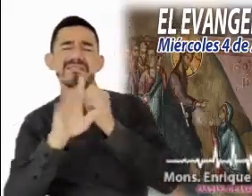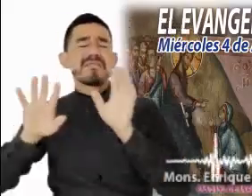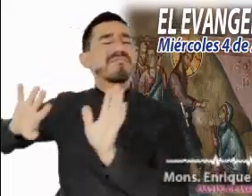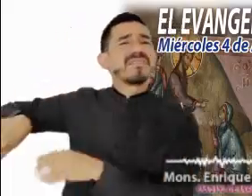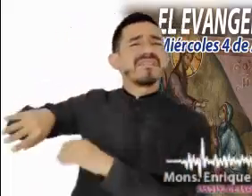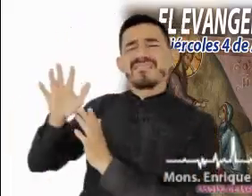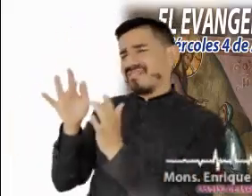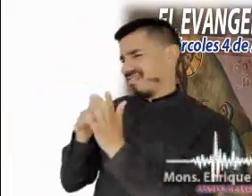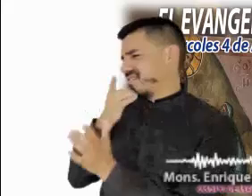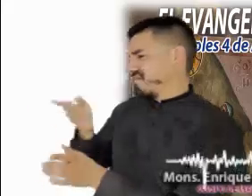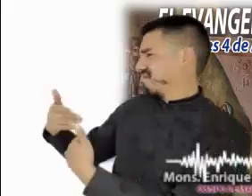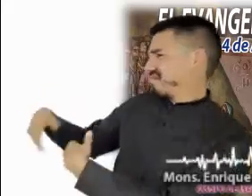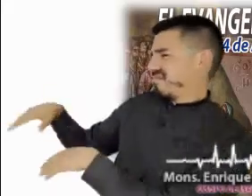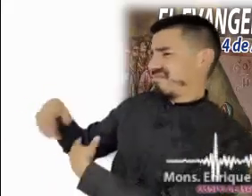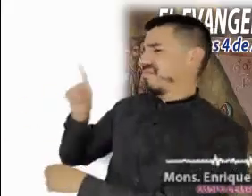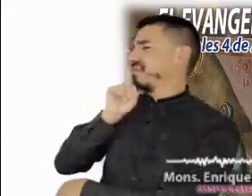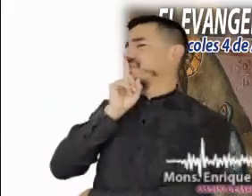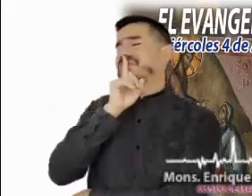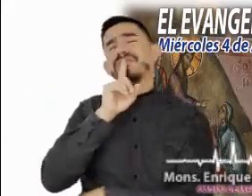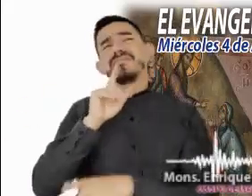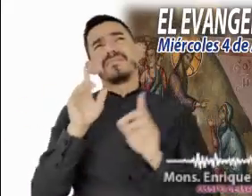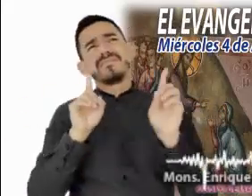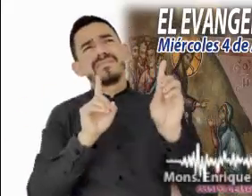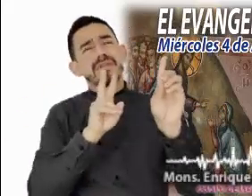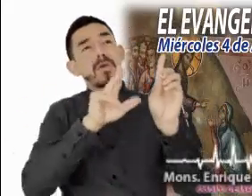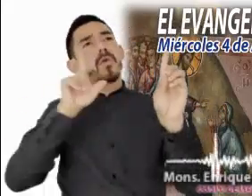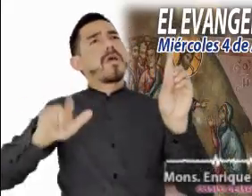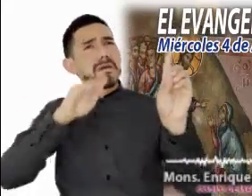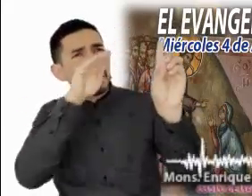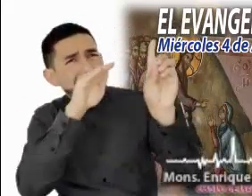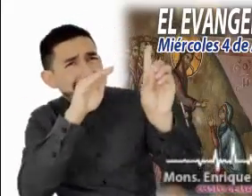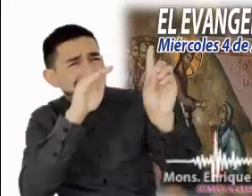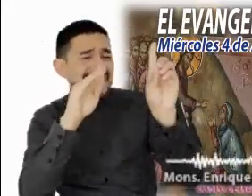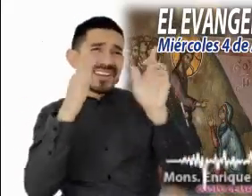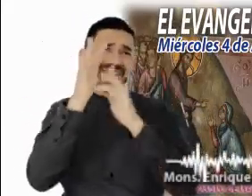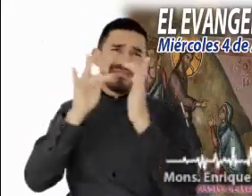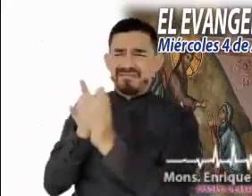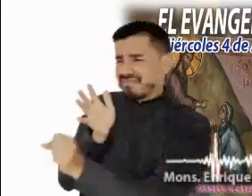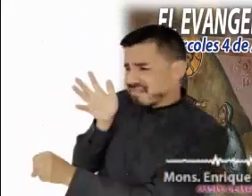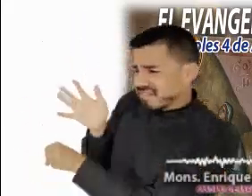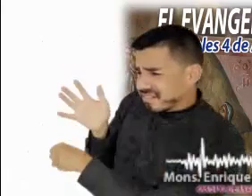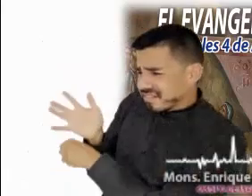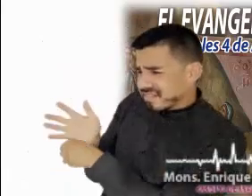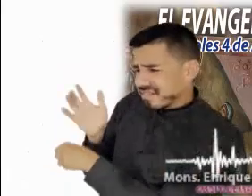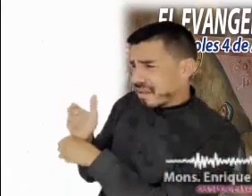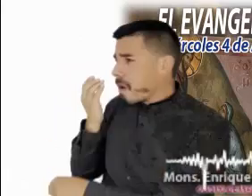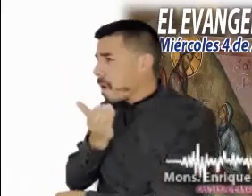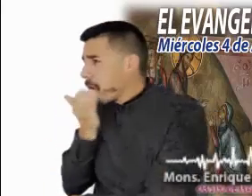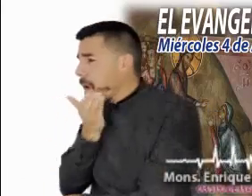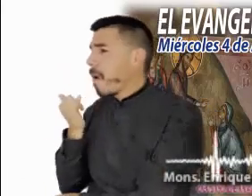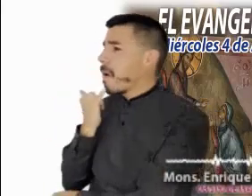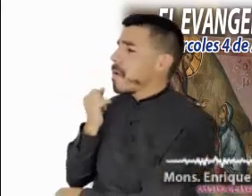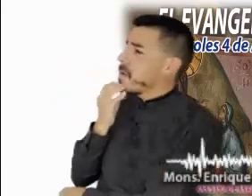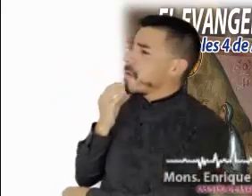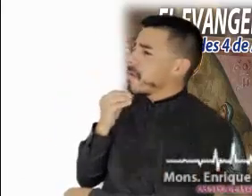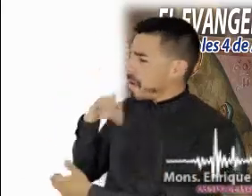y recibe del mismo Jesús el silencio. Y después una respuesta dura muy acorde con el pensamiento